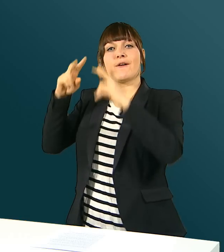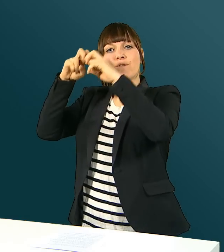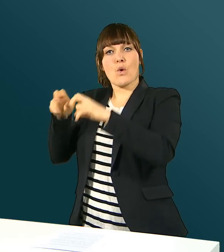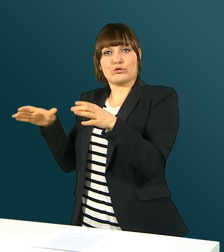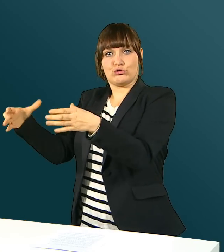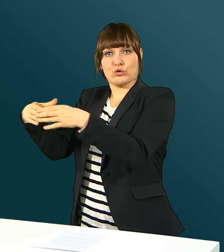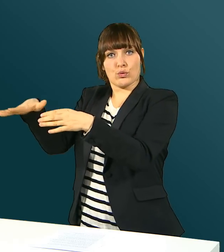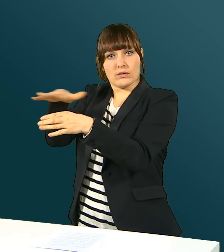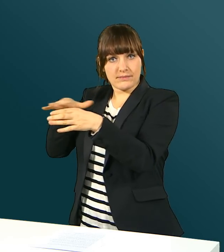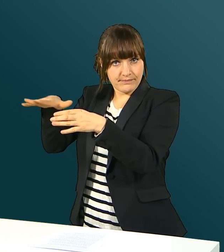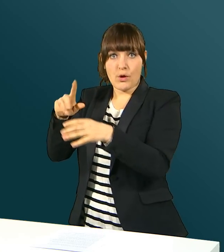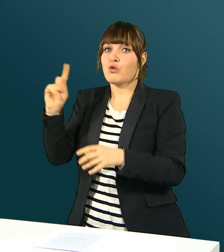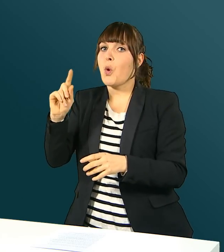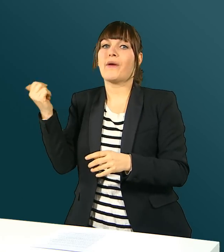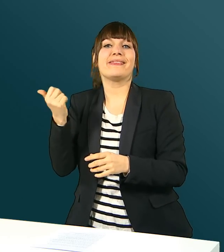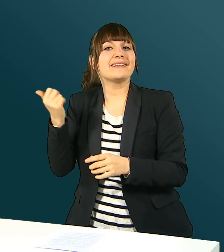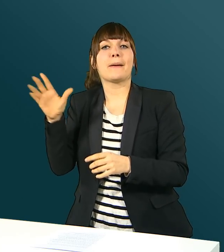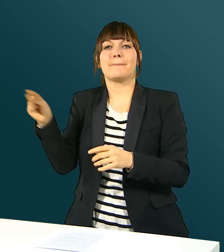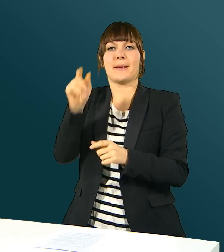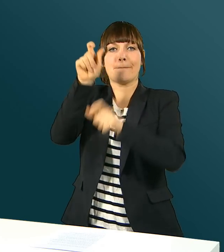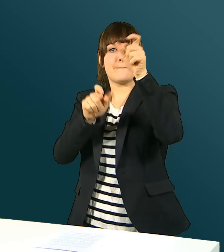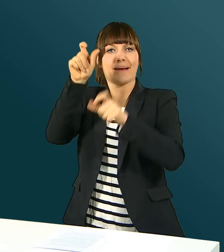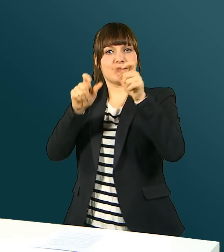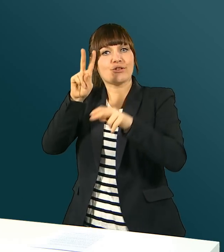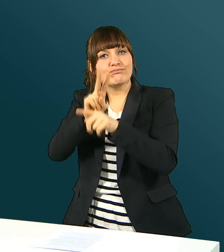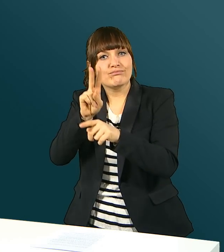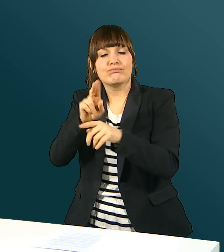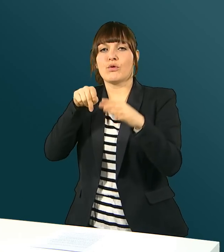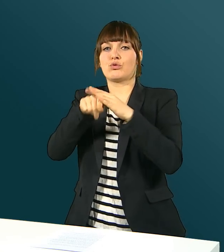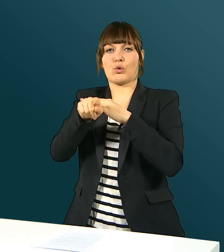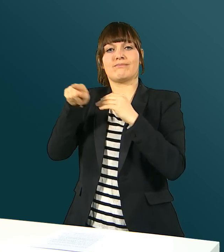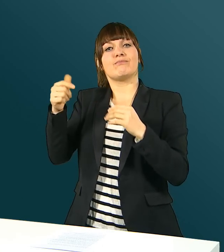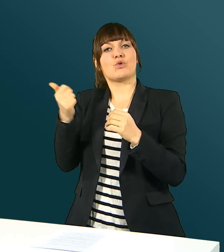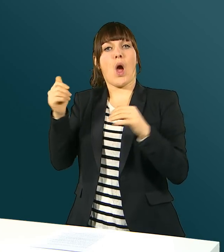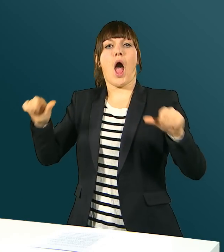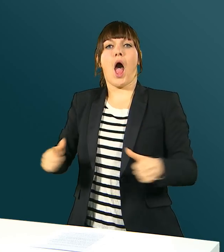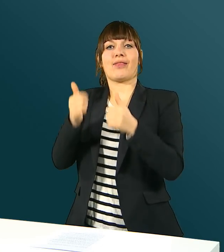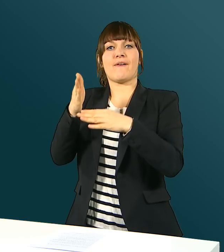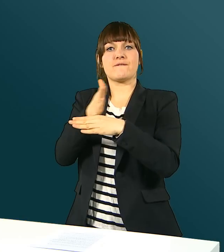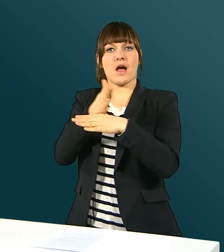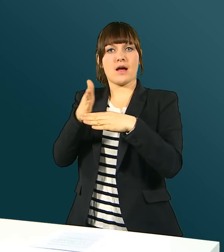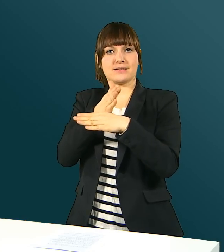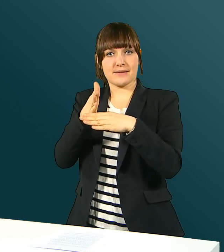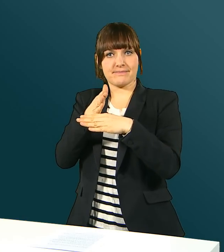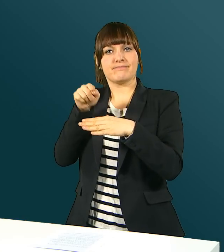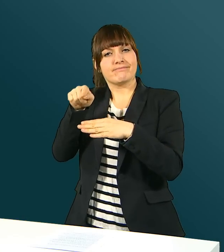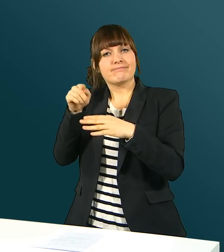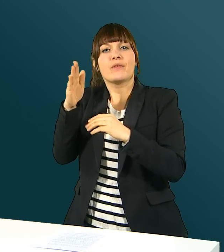werden. Die Forschergruppe hat noch keine Tests an Menschen durchgeführt, da sich diese Gentherapie noch in der Anfangsphase befindet.